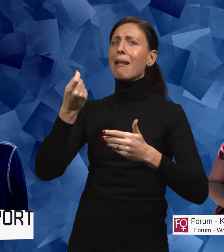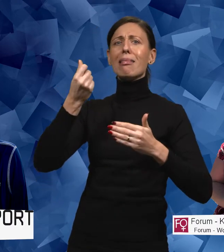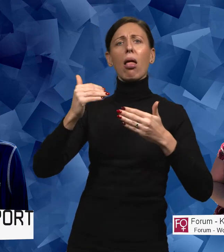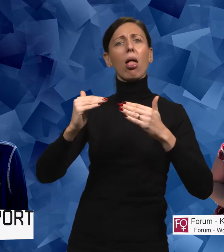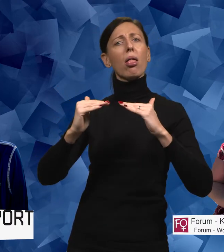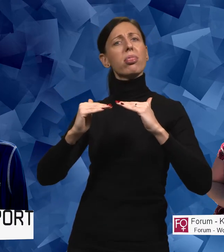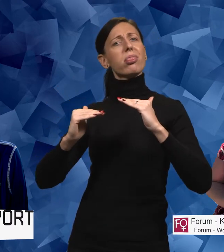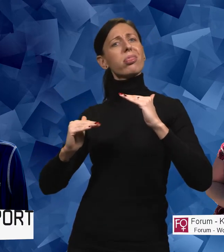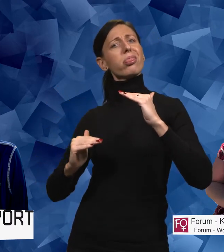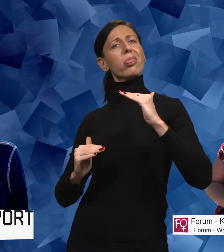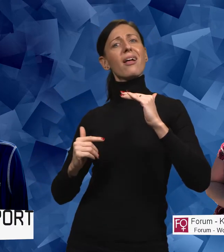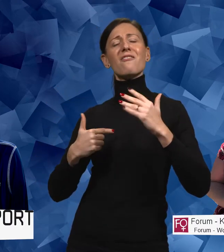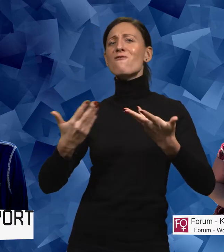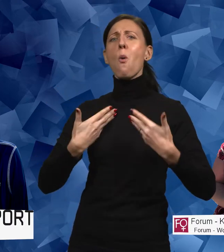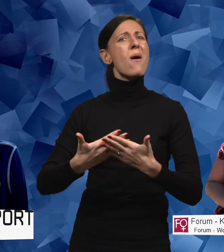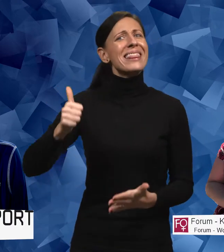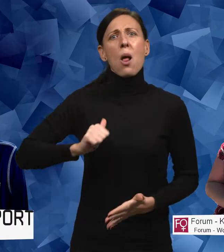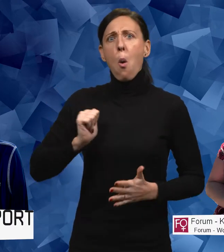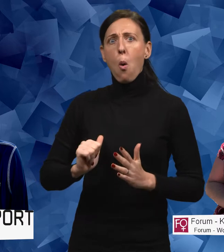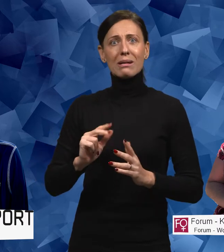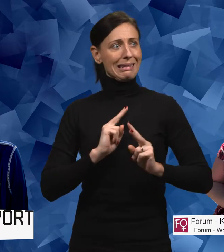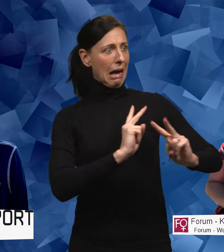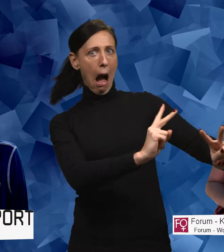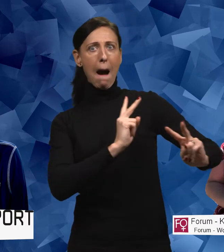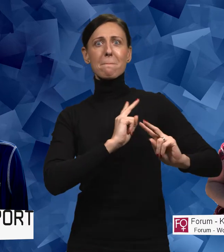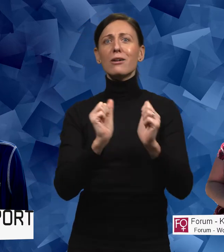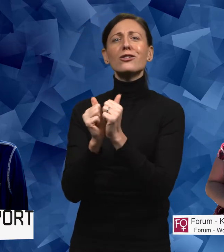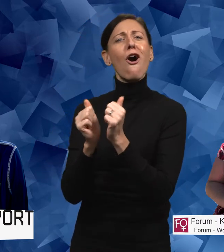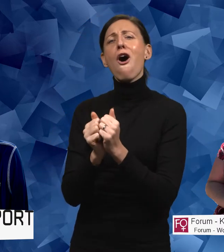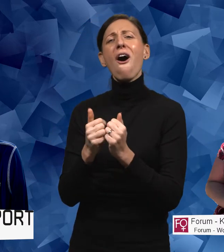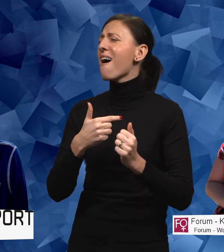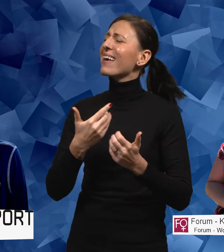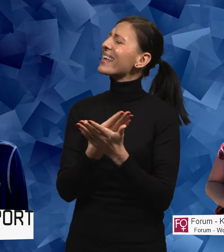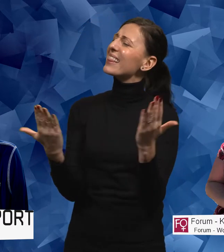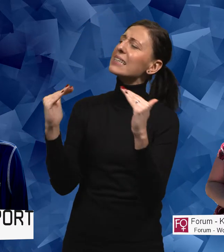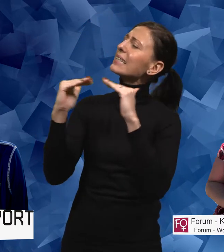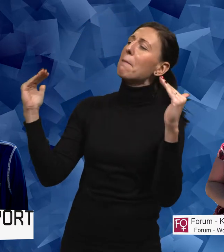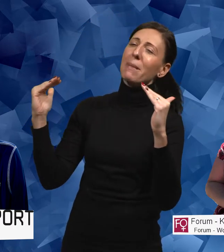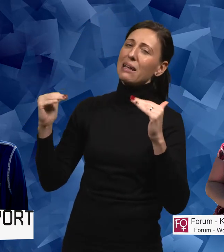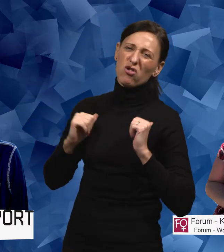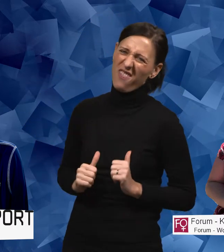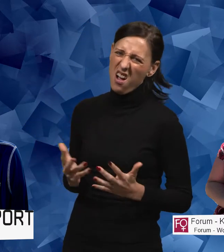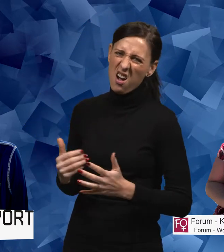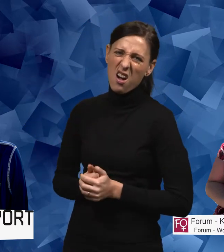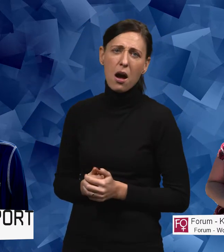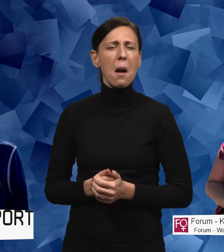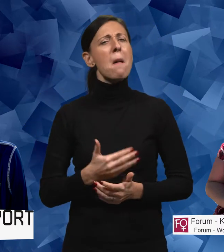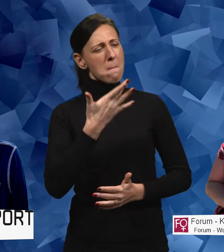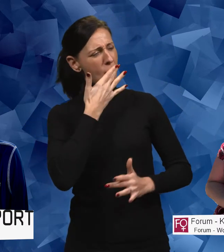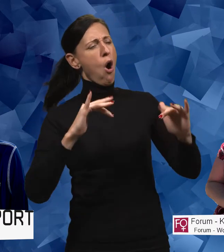vi inte tillgång till samma saker och det blir, vi blir inte jämlika. Det pratas ju mycket om